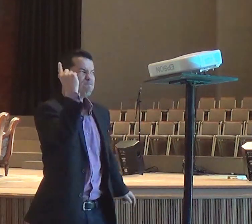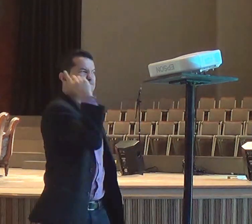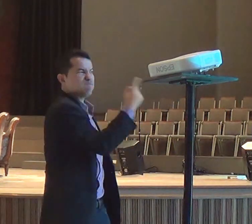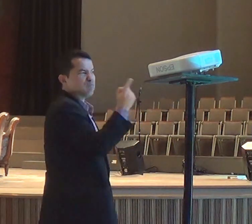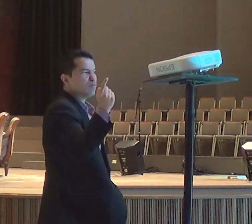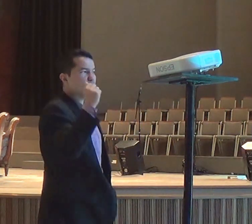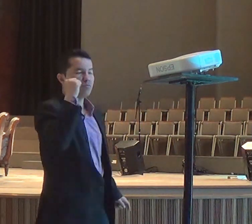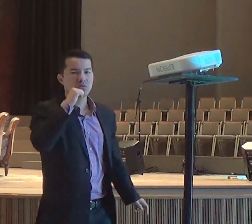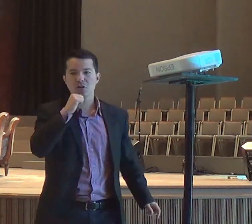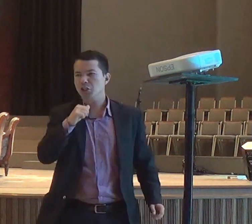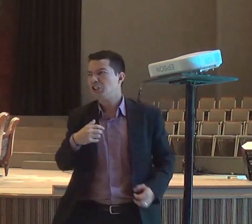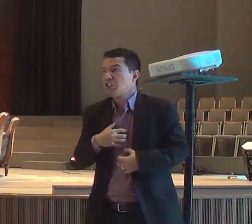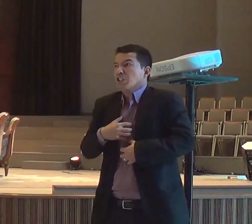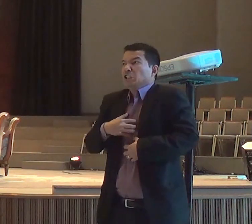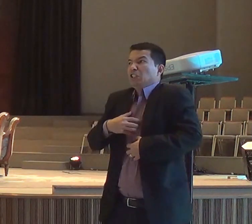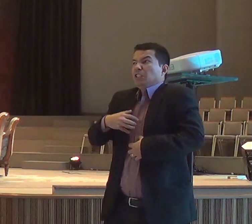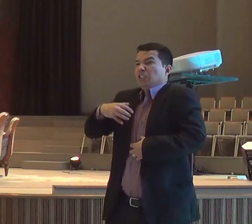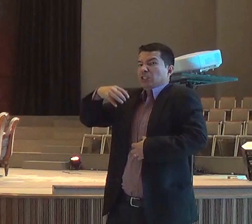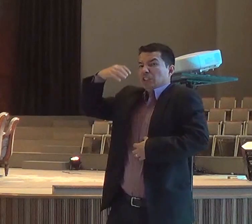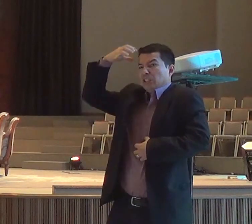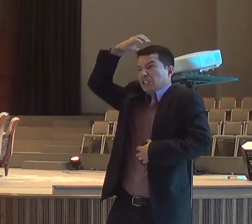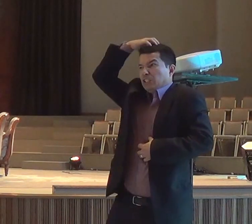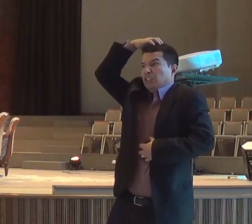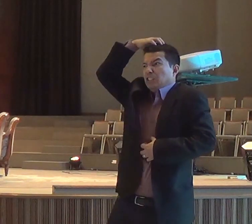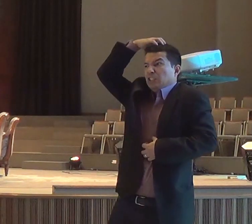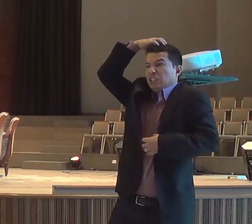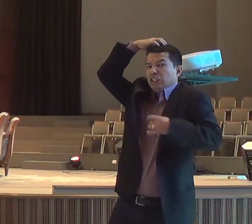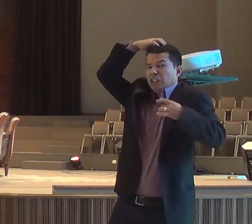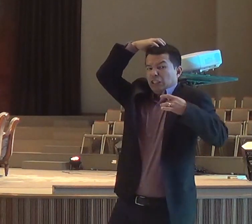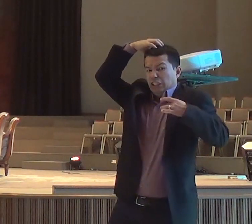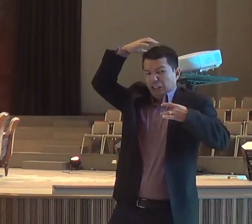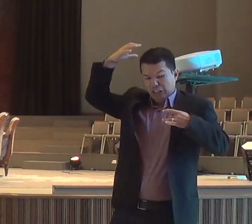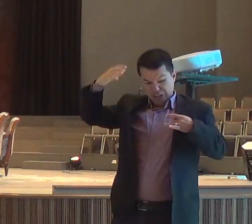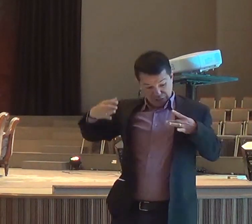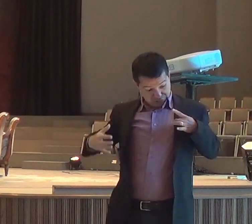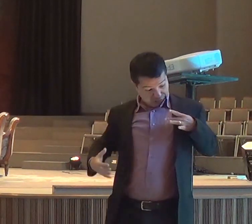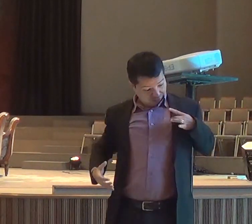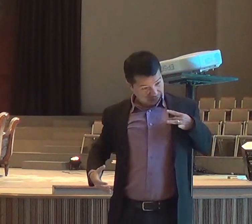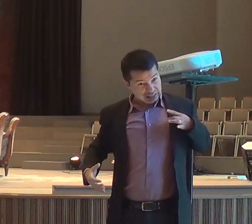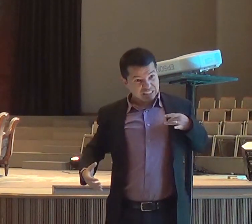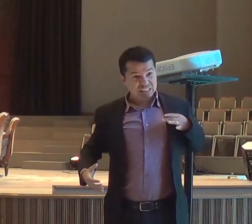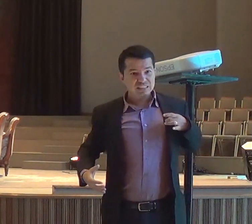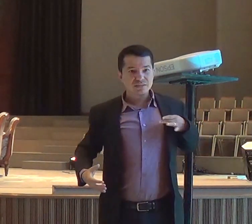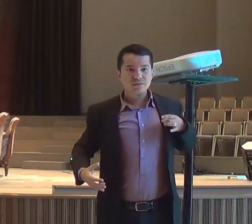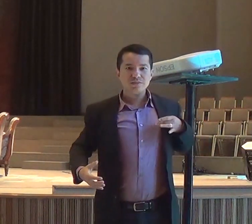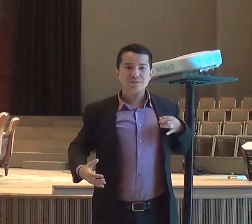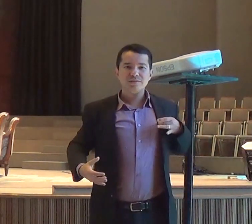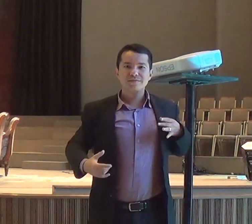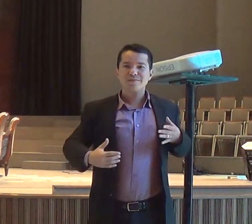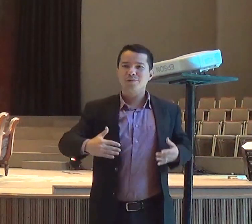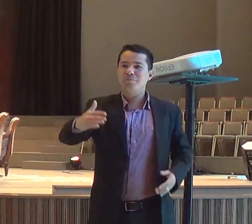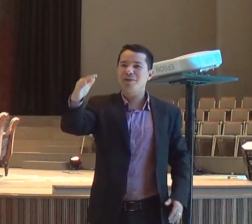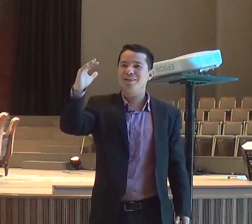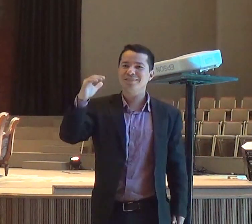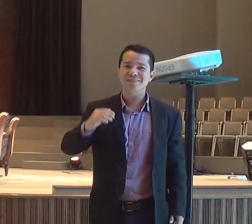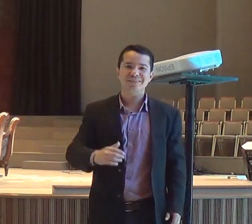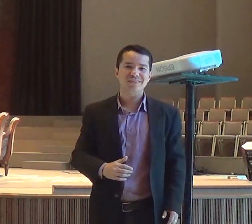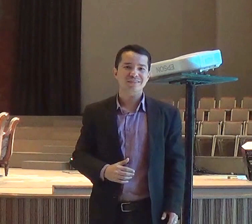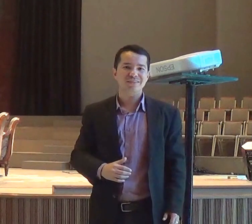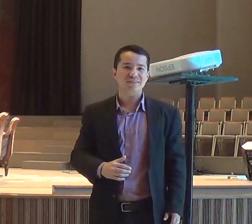e veja só, o que está acontecendo, com Elias, Elias estava, decepcionado, com os políticos, do seu tempo,